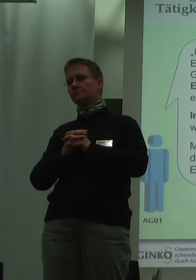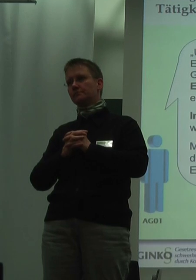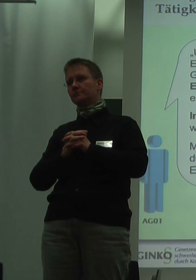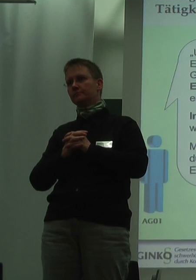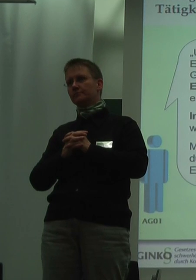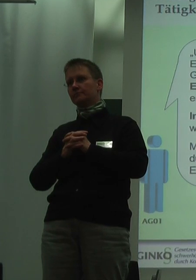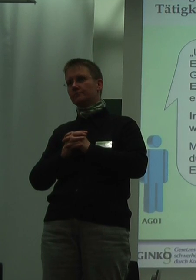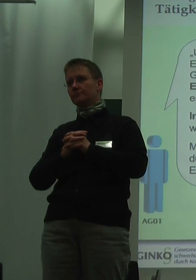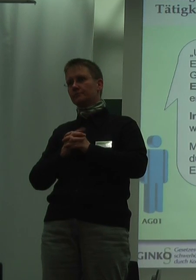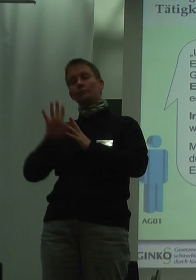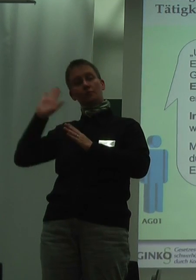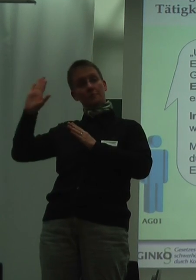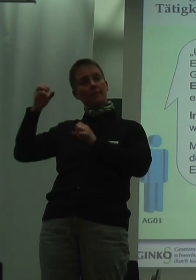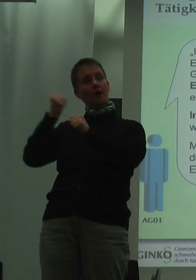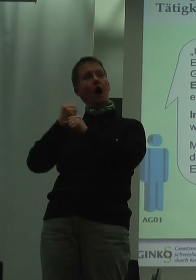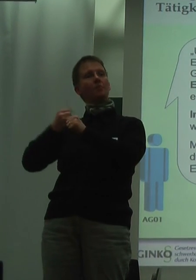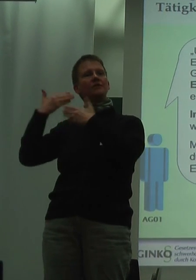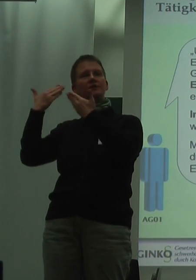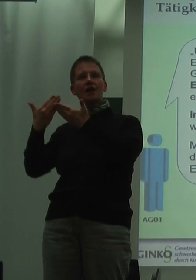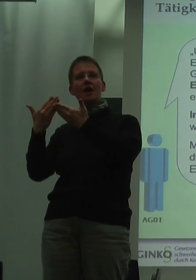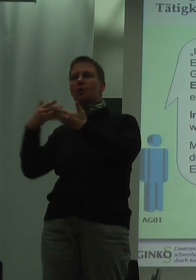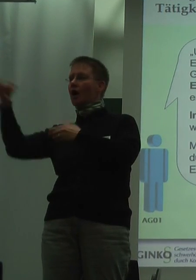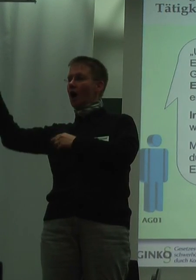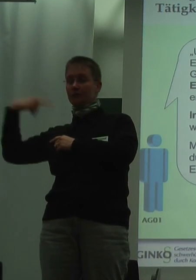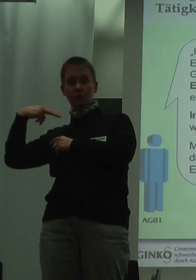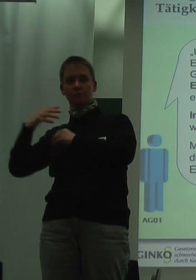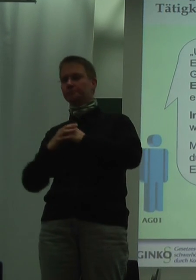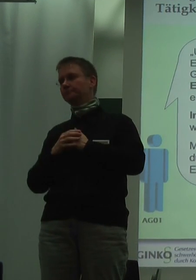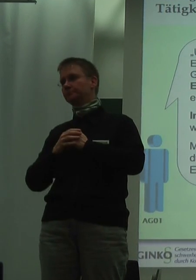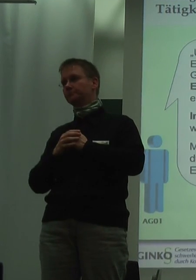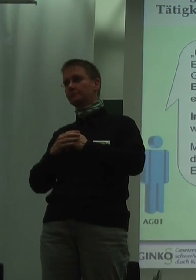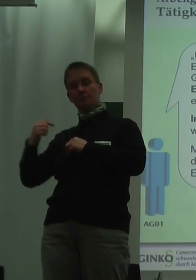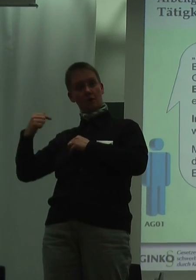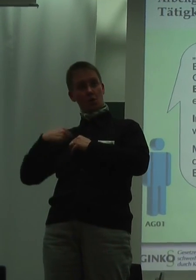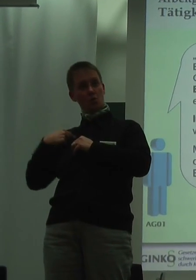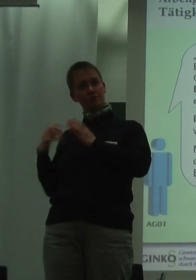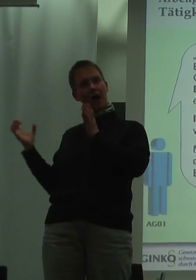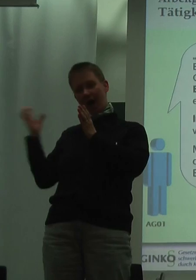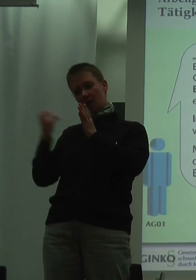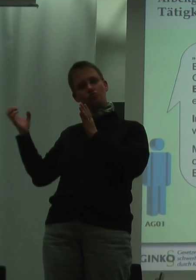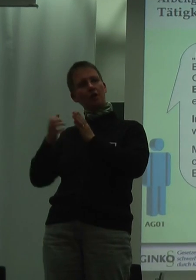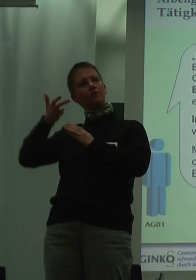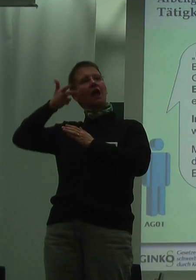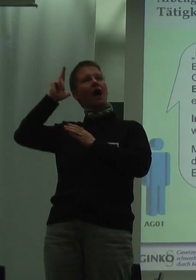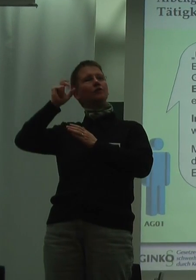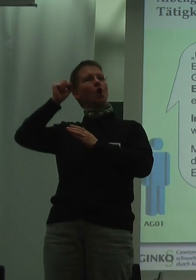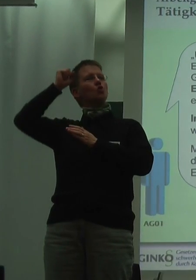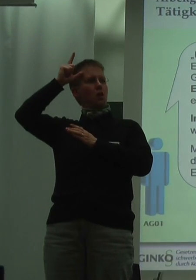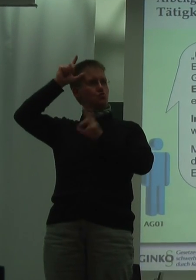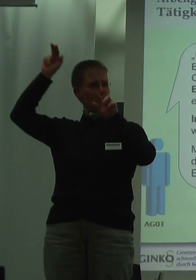Bei diesem Arbeitgeber konnten wir dazu noch folgende Aussage finden. Und zwar bei der Einstellung des Herrn Kluge bewusst, er ist nur eingeschränkt